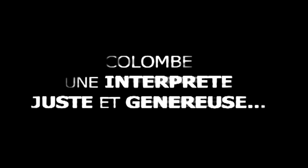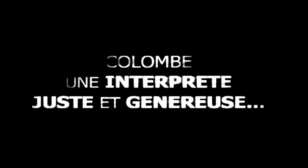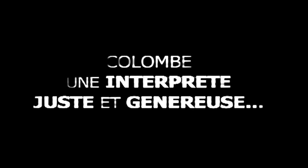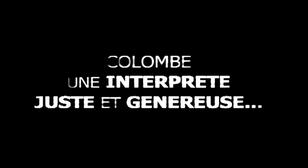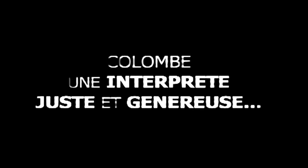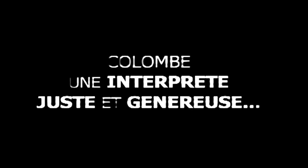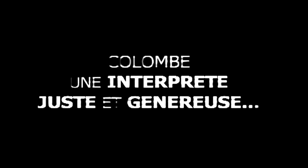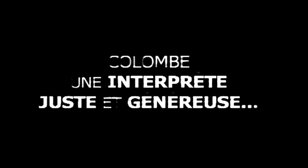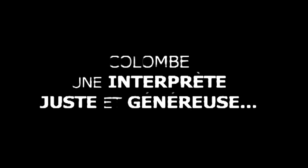rime,